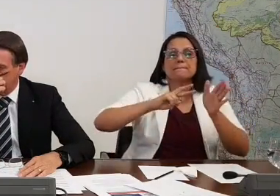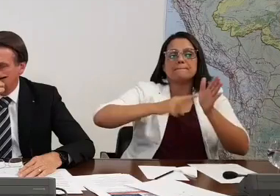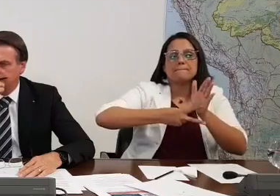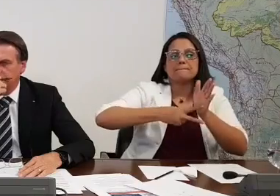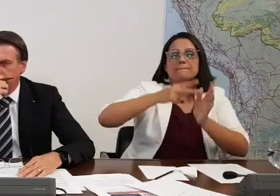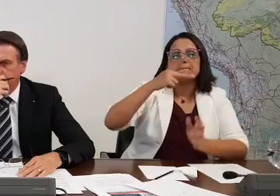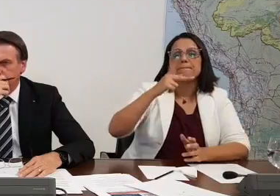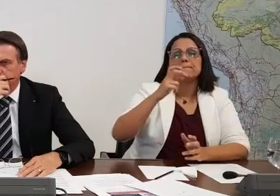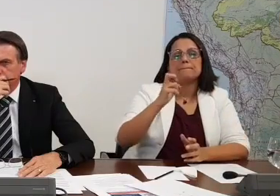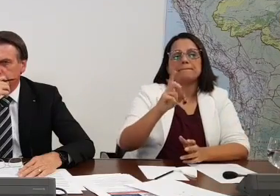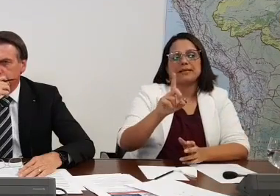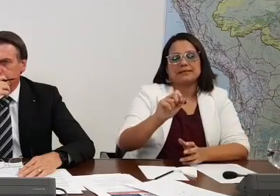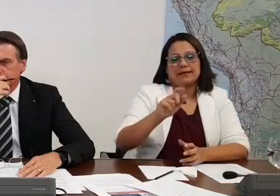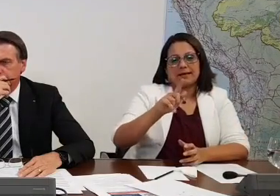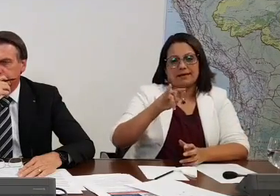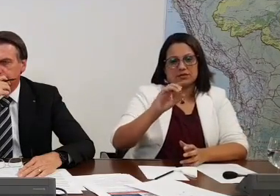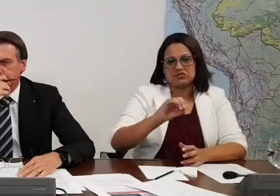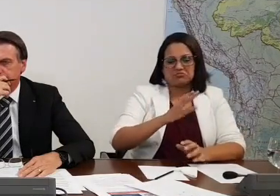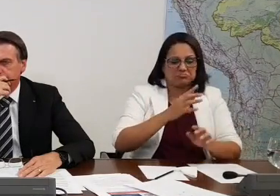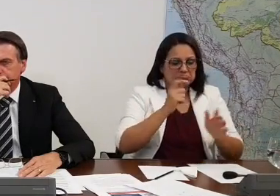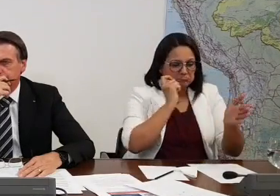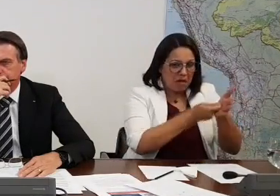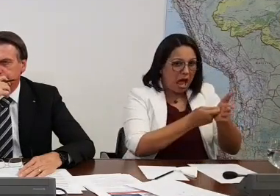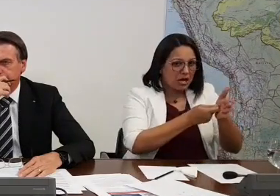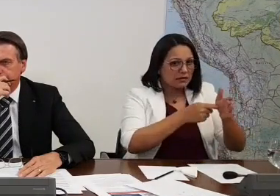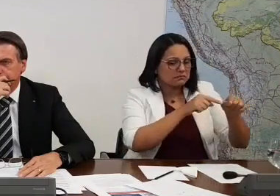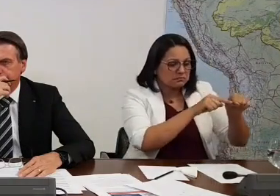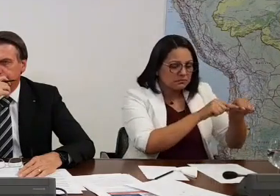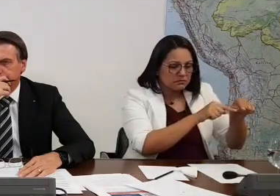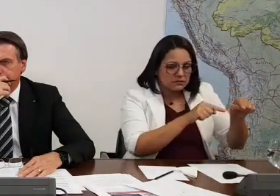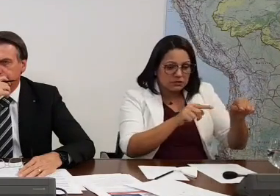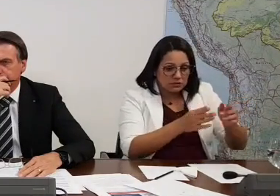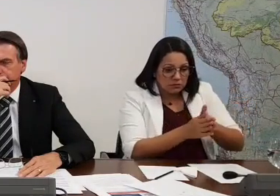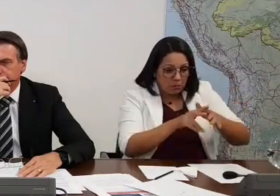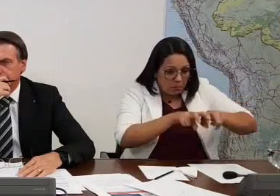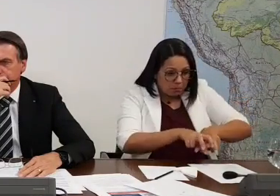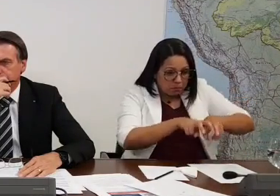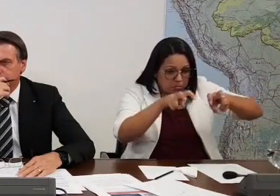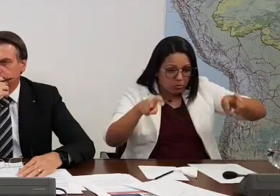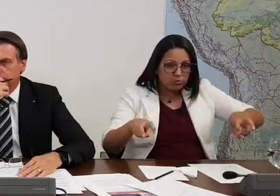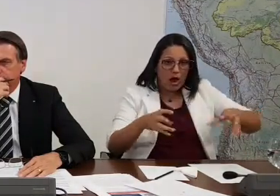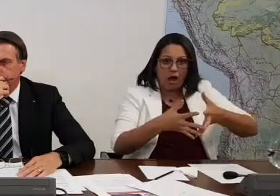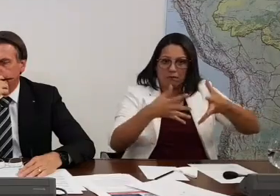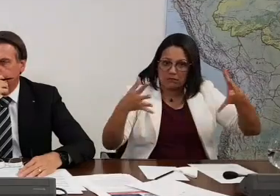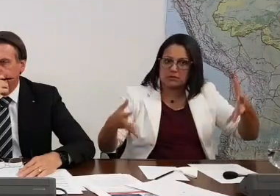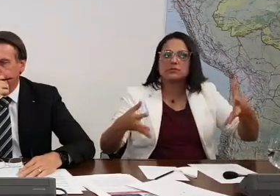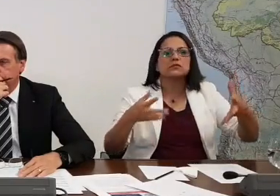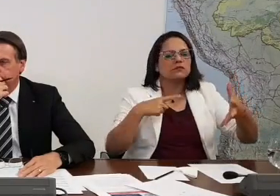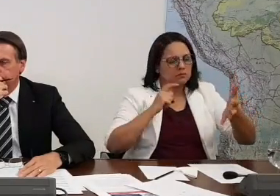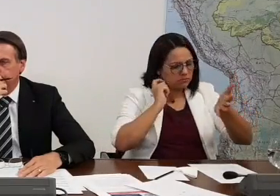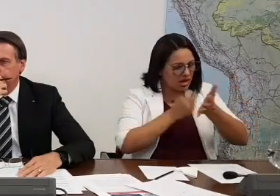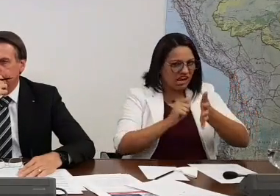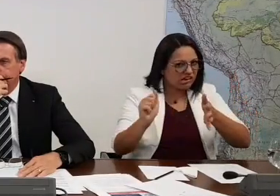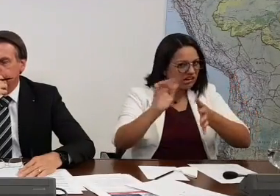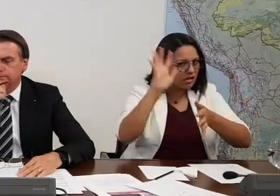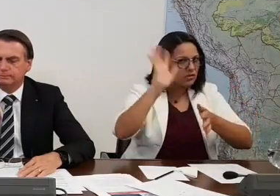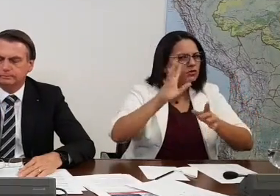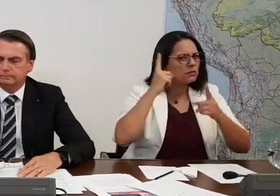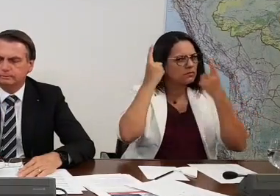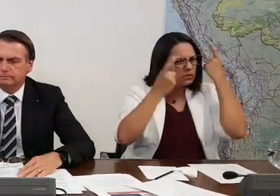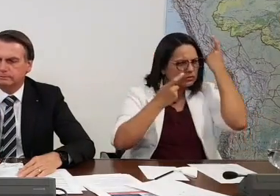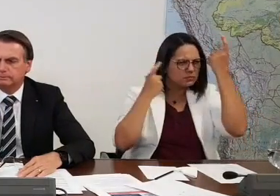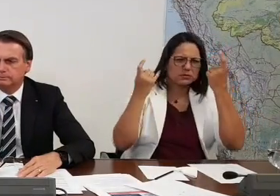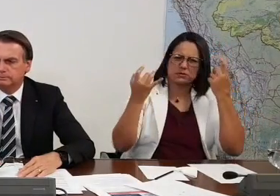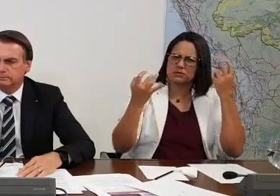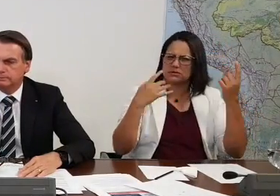pista simples, com um valor menor. E só vai pagar mais caro quando a pista estiver duplicada. Então, as tarifas são muito equilibradas. A gente está preocupado com esse valor